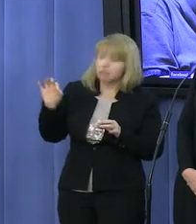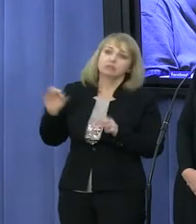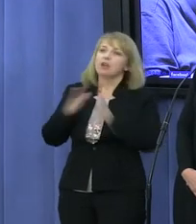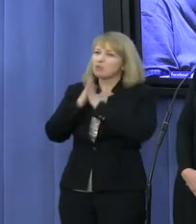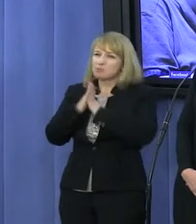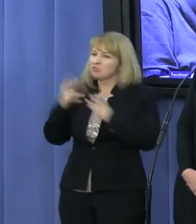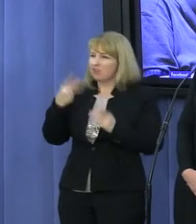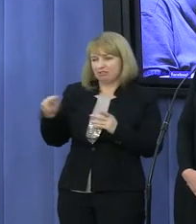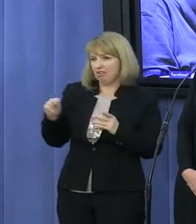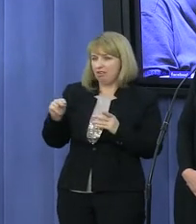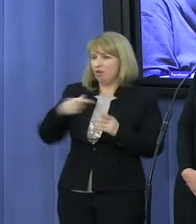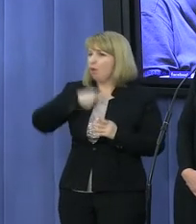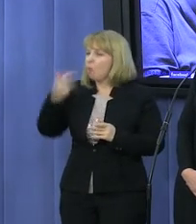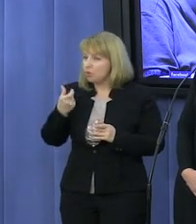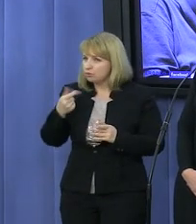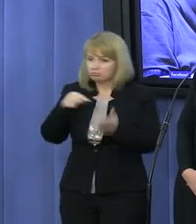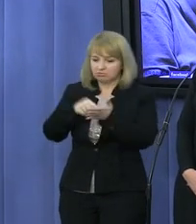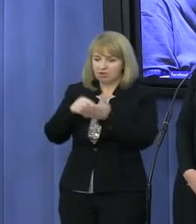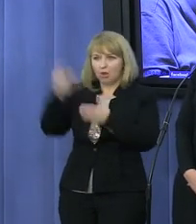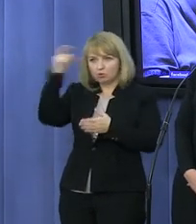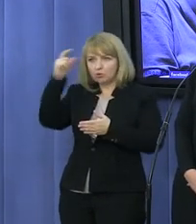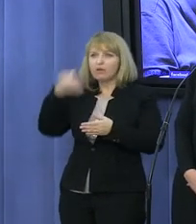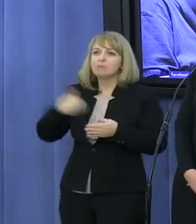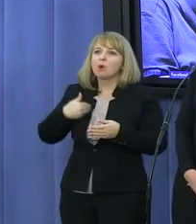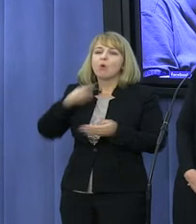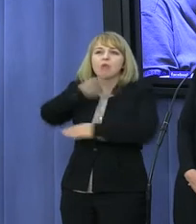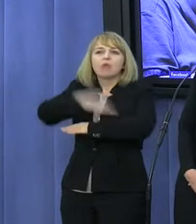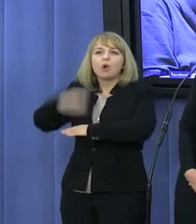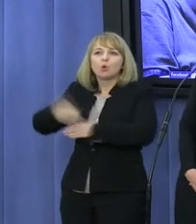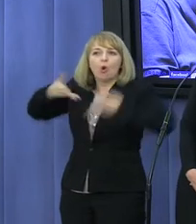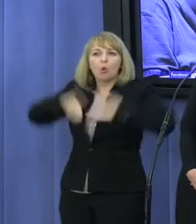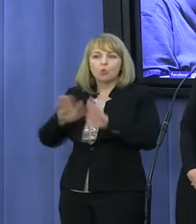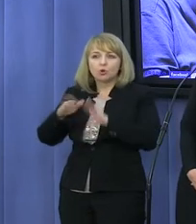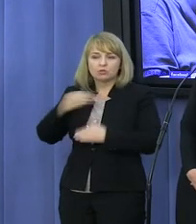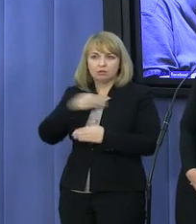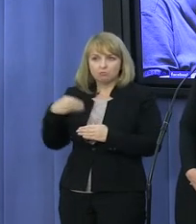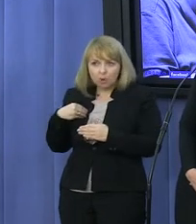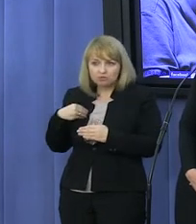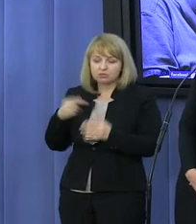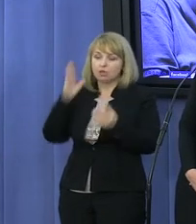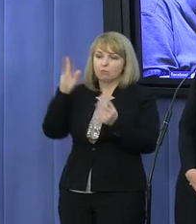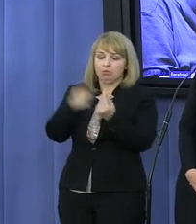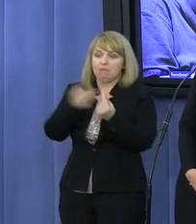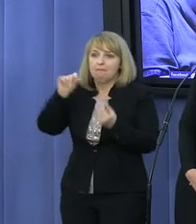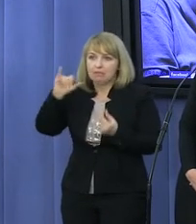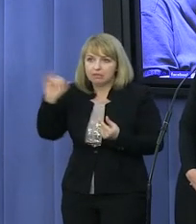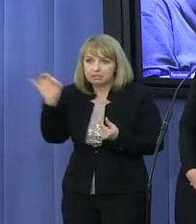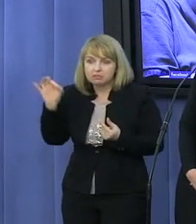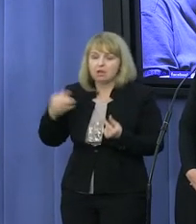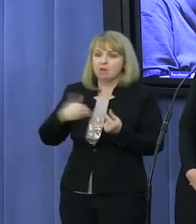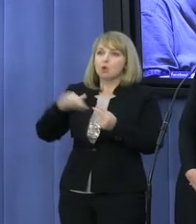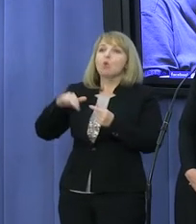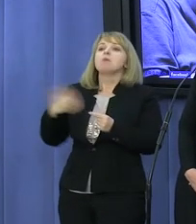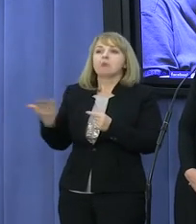musicie głosować na człowieka, który był w Narodowym Odrodzeniu Polski i w Prawie i Sprawiedliwości i był prawą ręką Jarosława Kaczyńskiego.